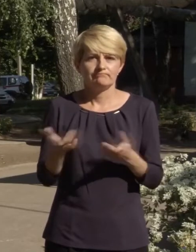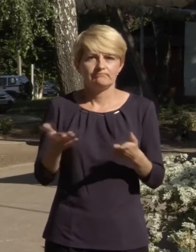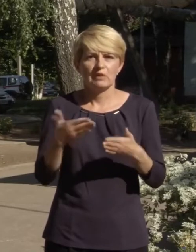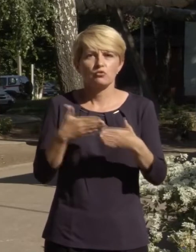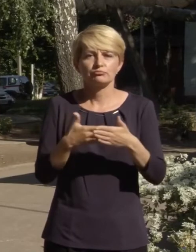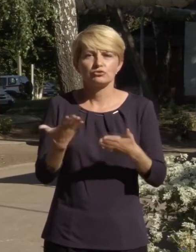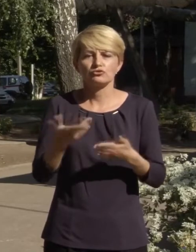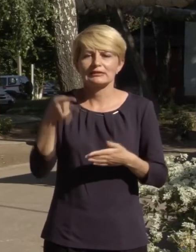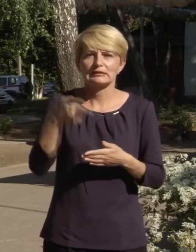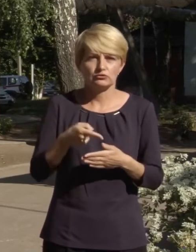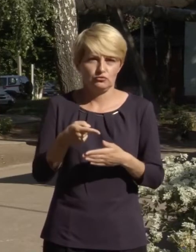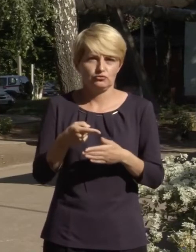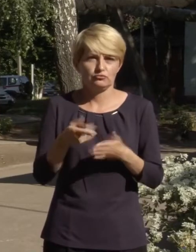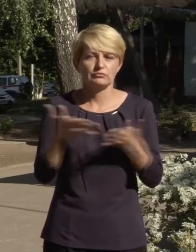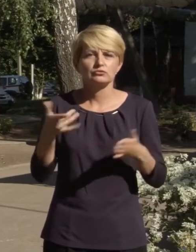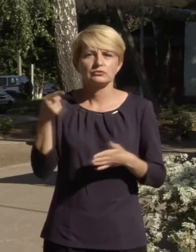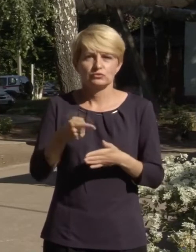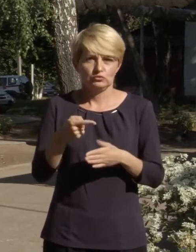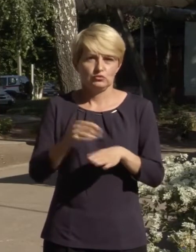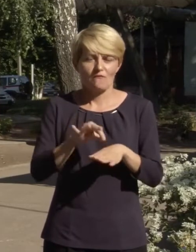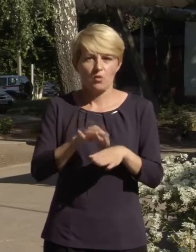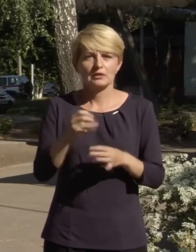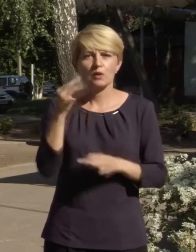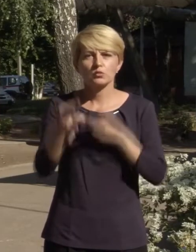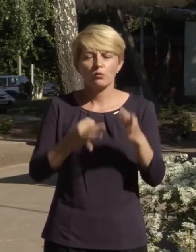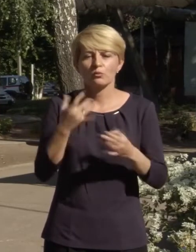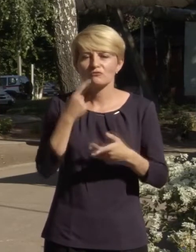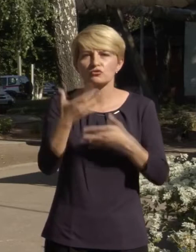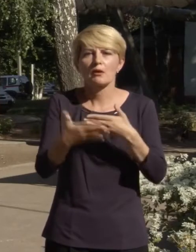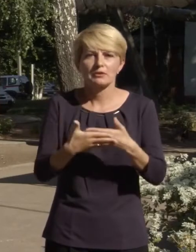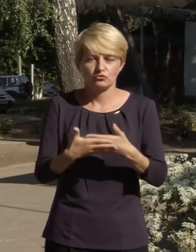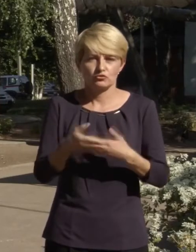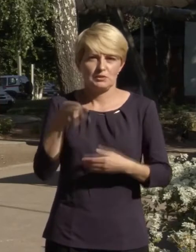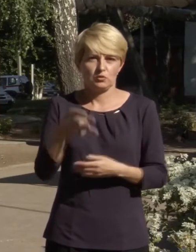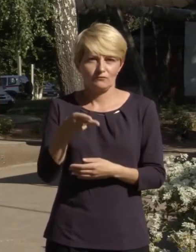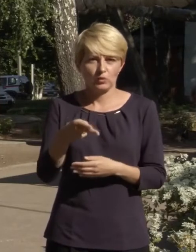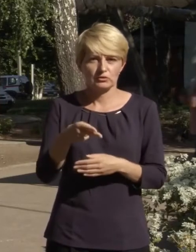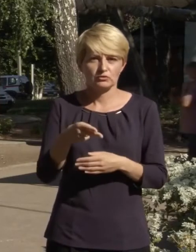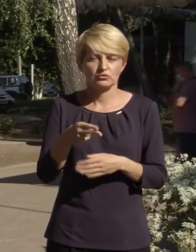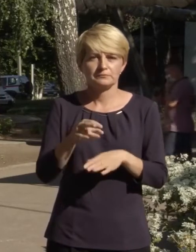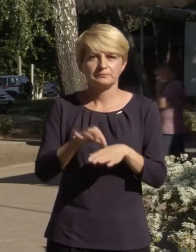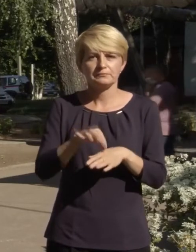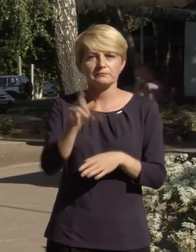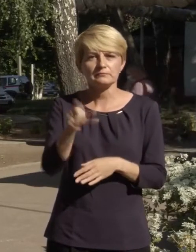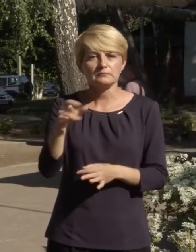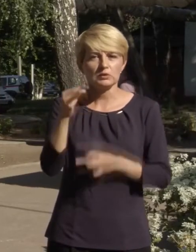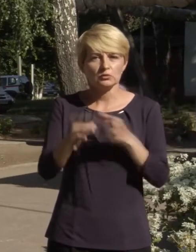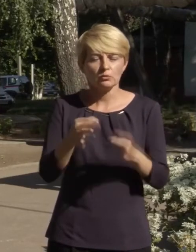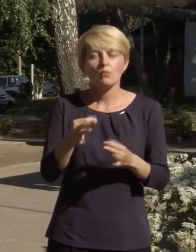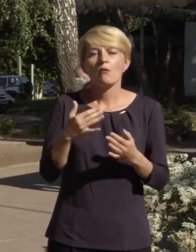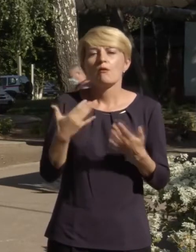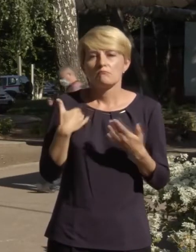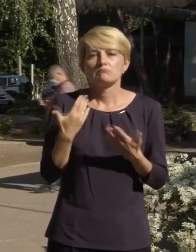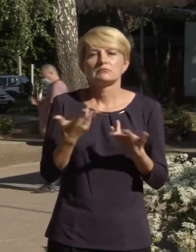в тисячу хворих на добу, зараз ми вже наближуємось до двох тисяч хворих. Звичайно, всі